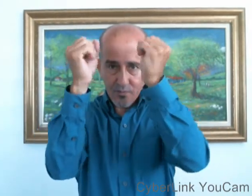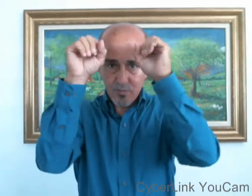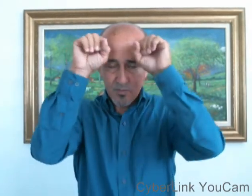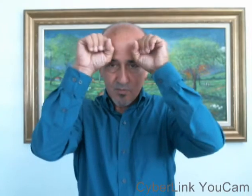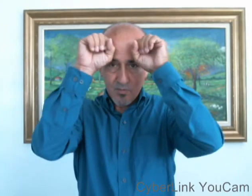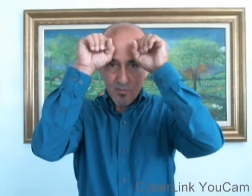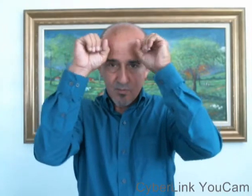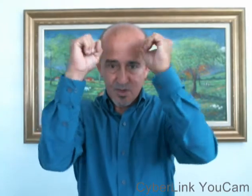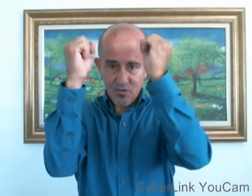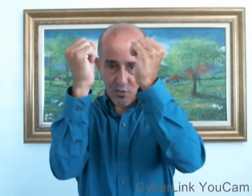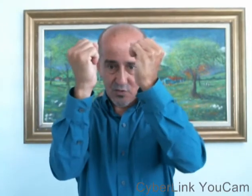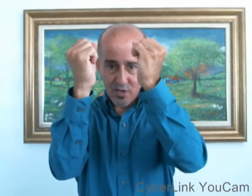Bisonte. Bisonte.